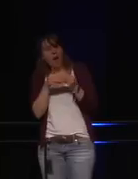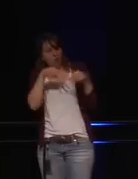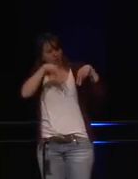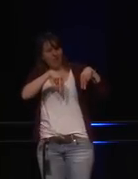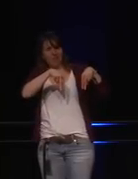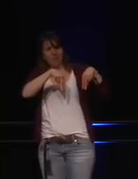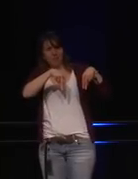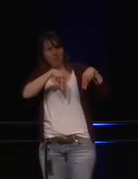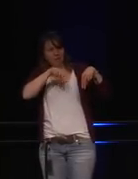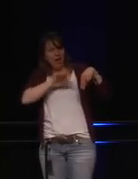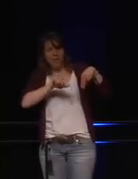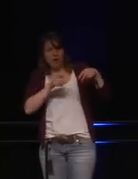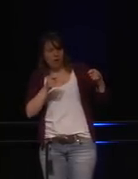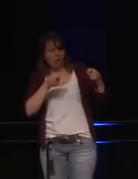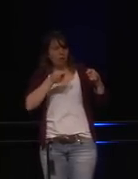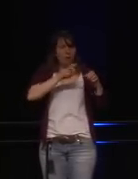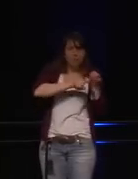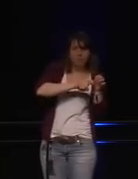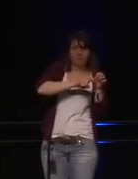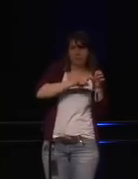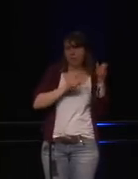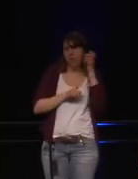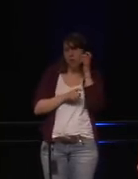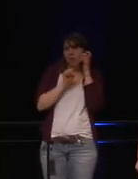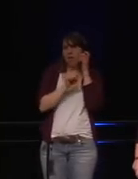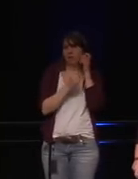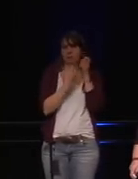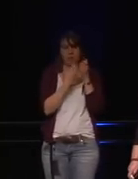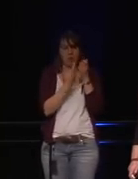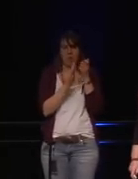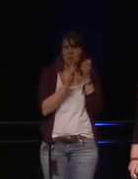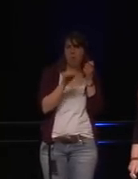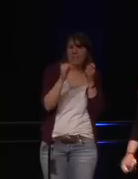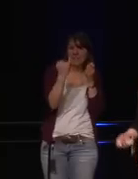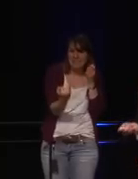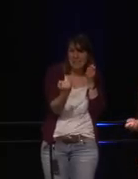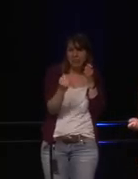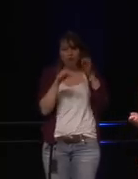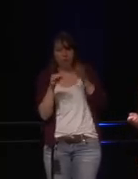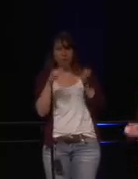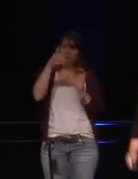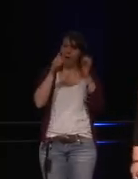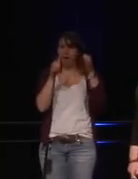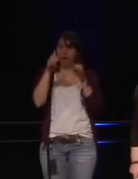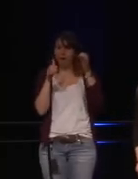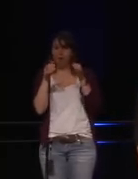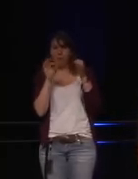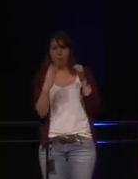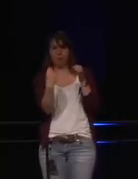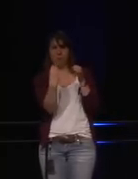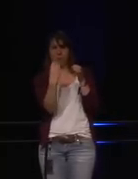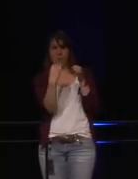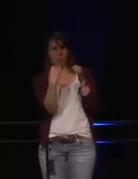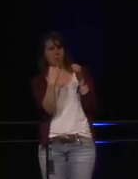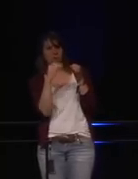der dicht genug dran ist und konnte Kinder hören oder mit ihnen reden